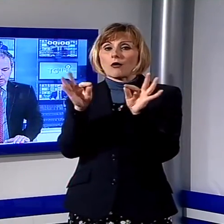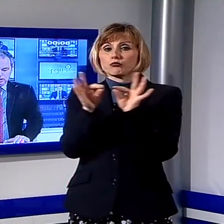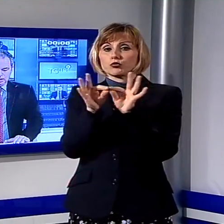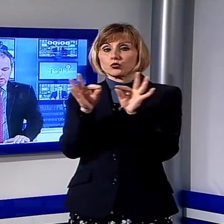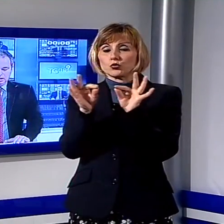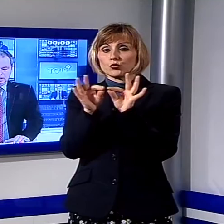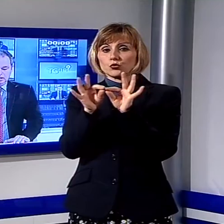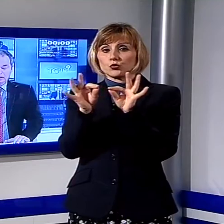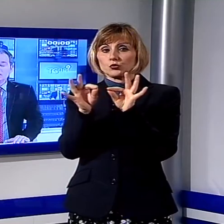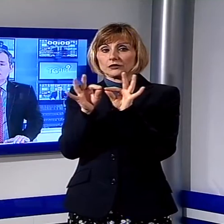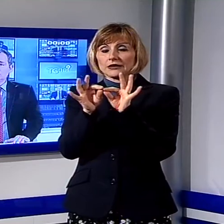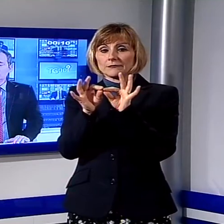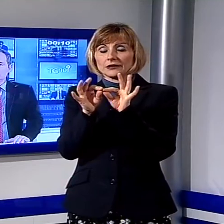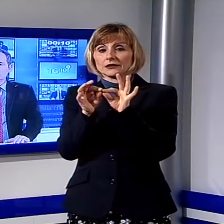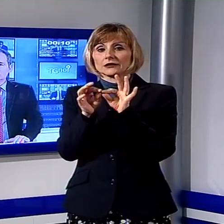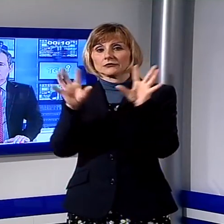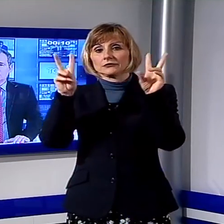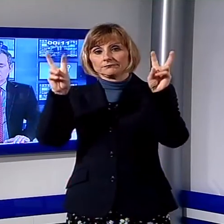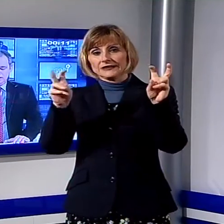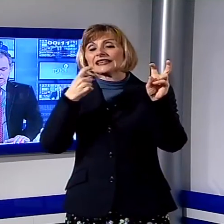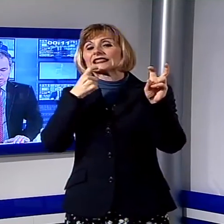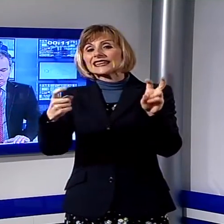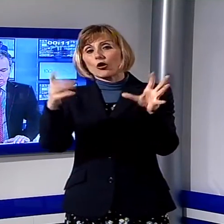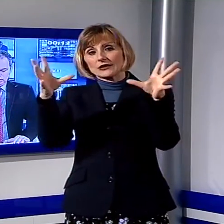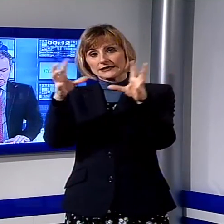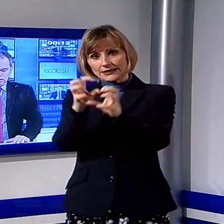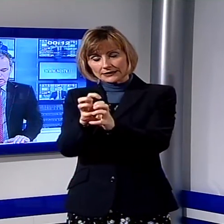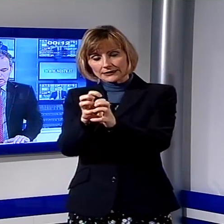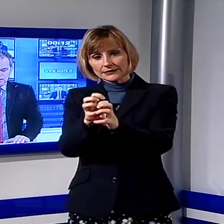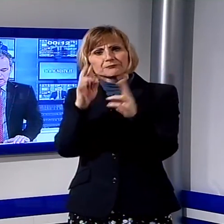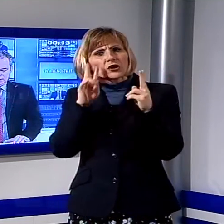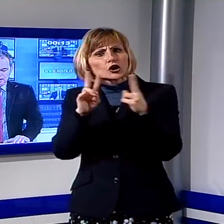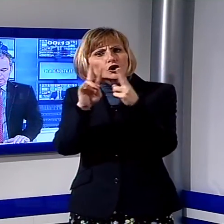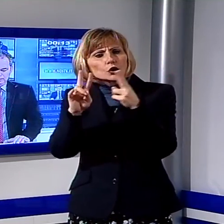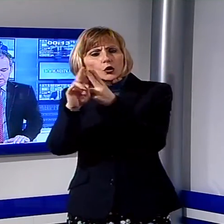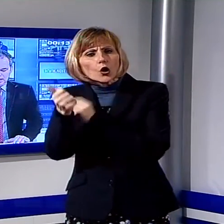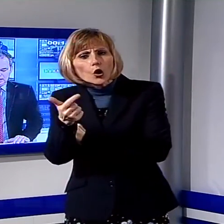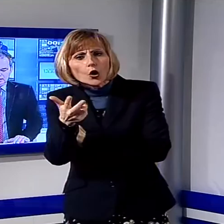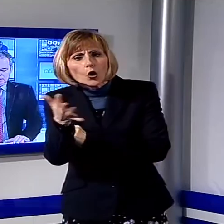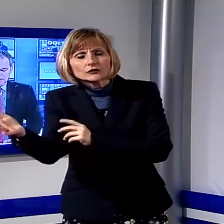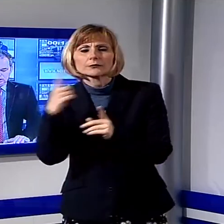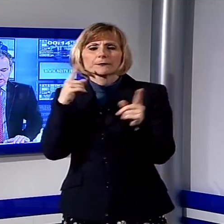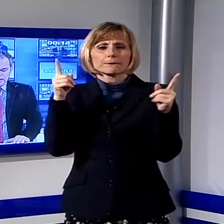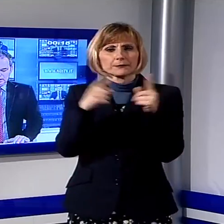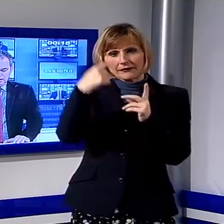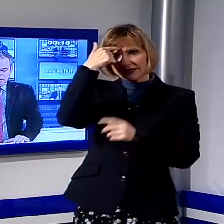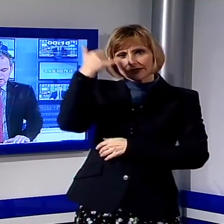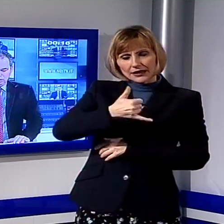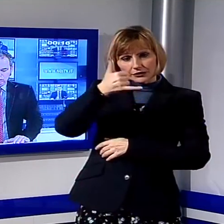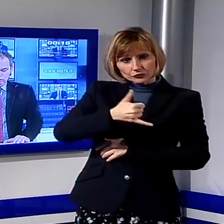Dillo in sintesi, la serie di incontri dedicati alle brevità intelligenti. L'incontro